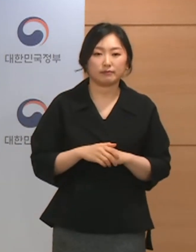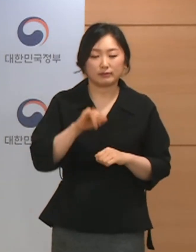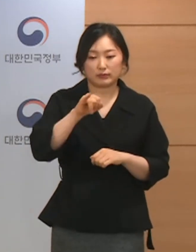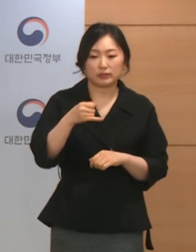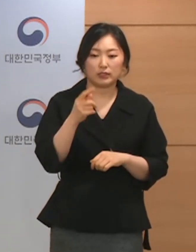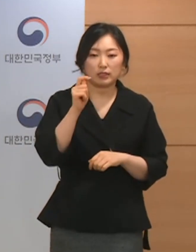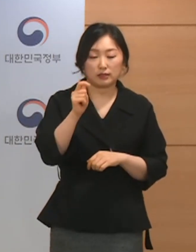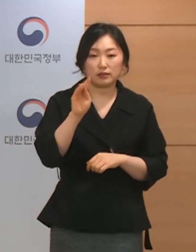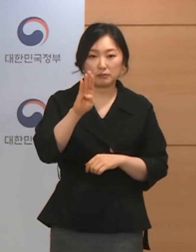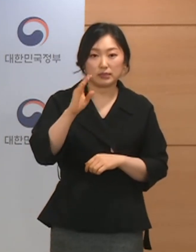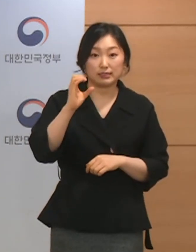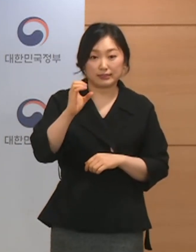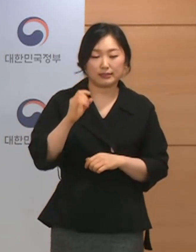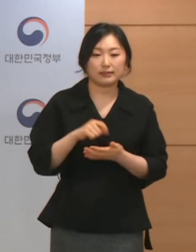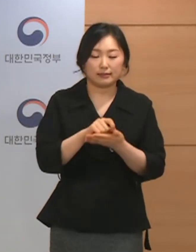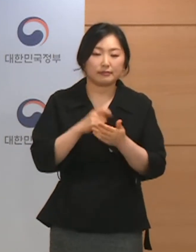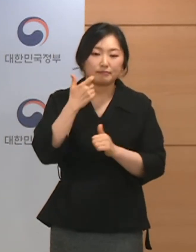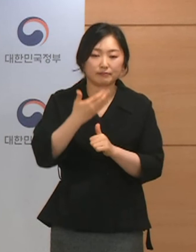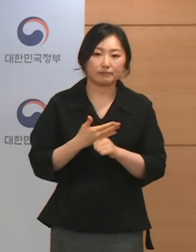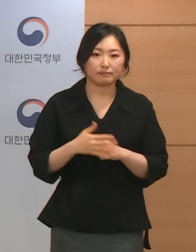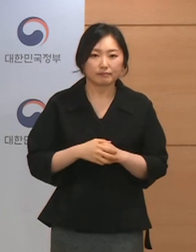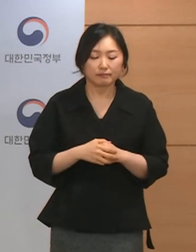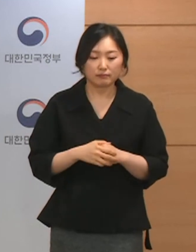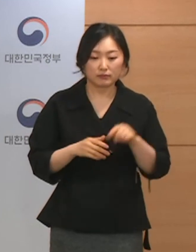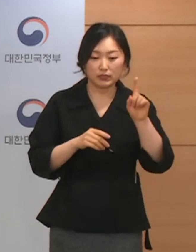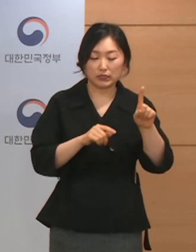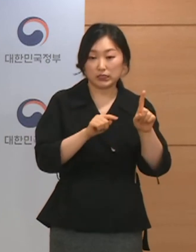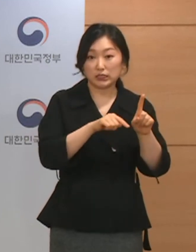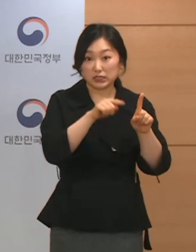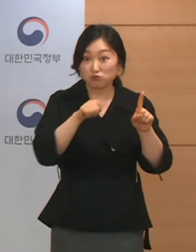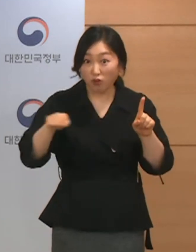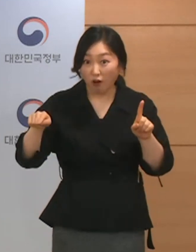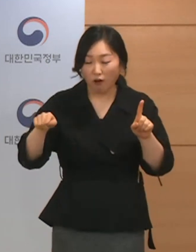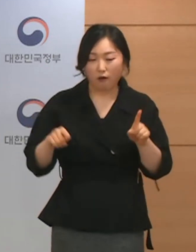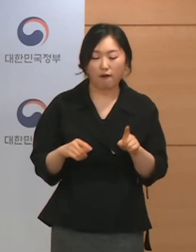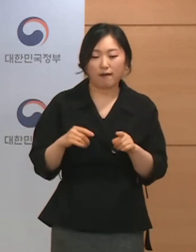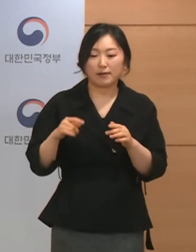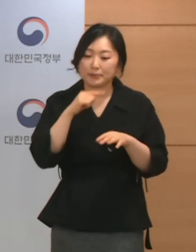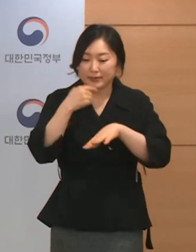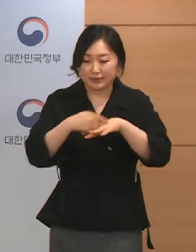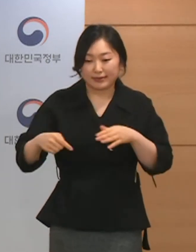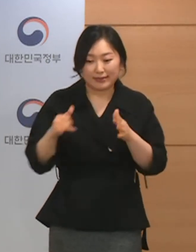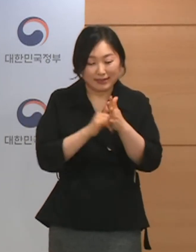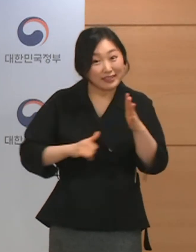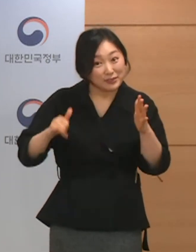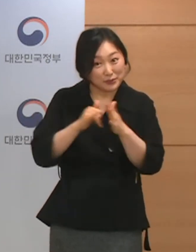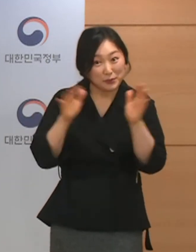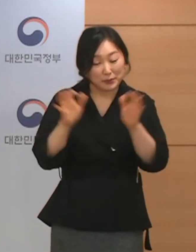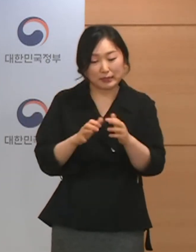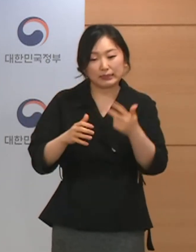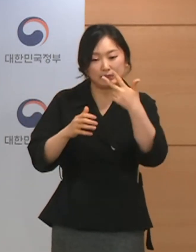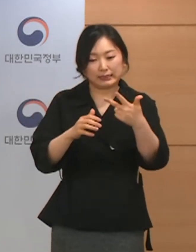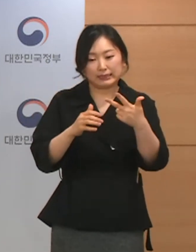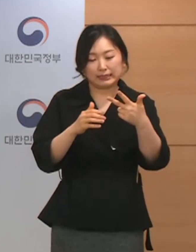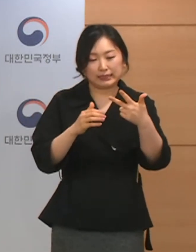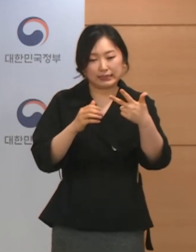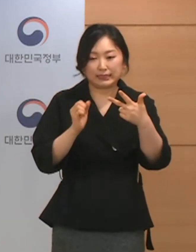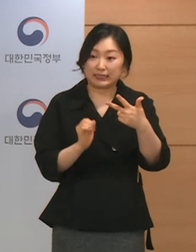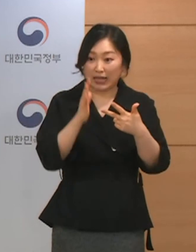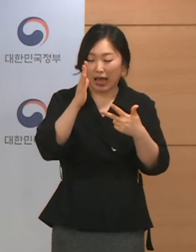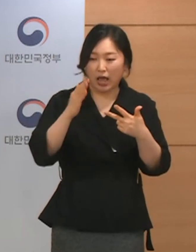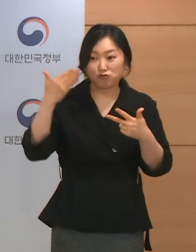성화선 기자님 질의입니다. 1일부터 직계가족 모임은 7인 이상 또는 9인 이상 모임